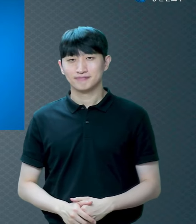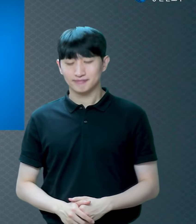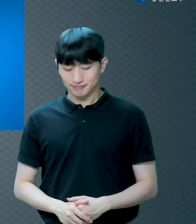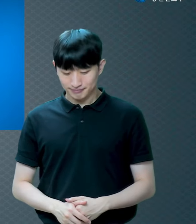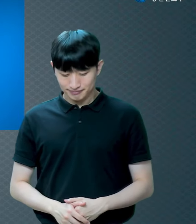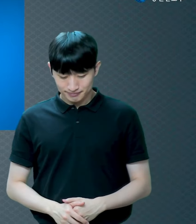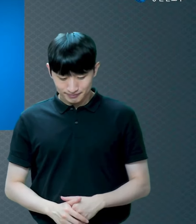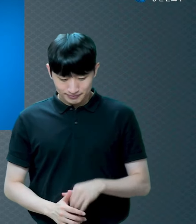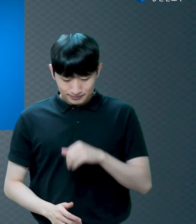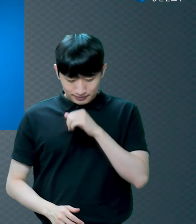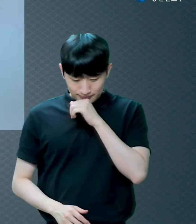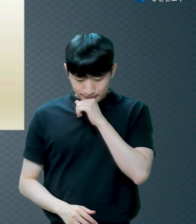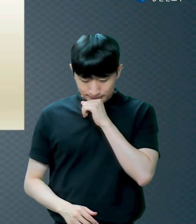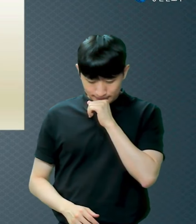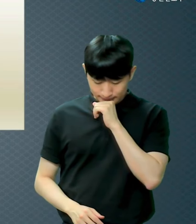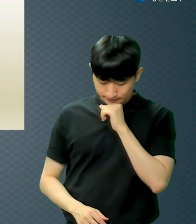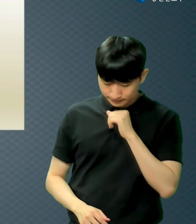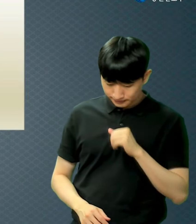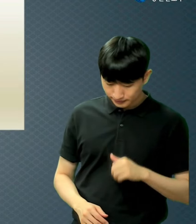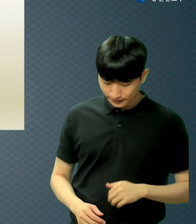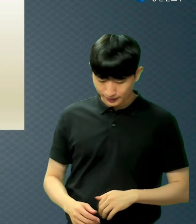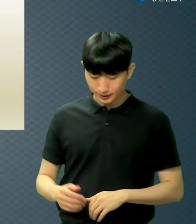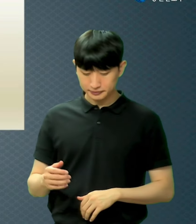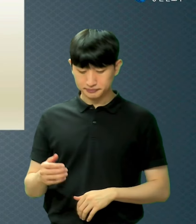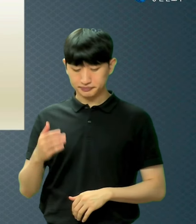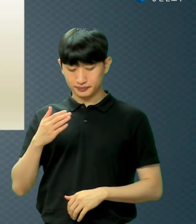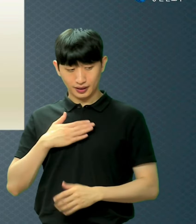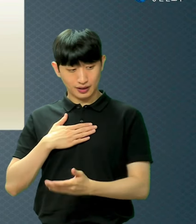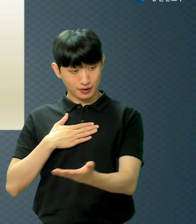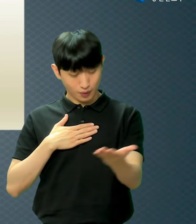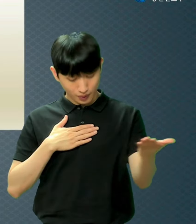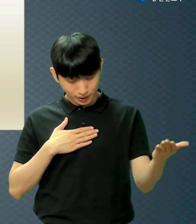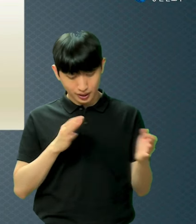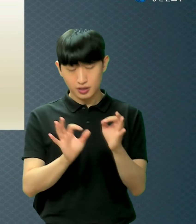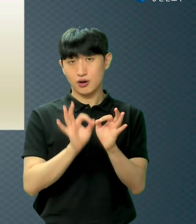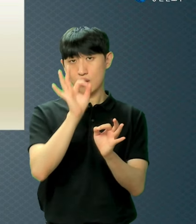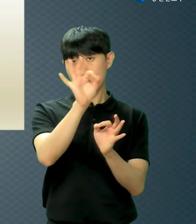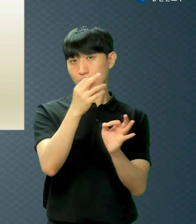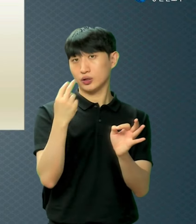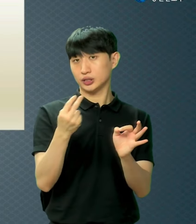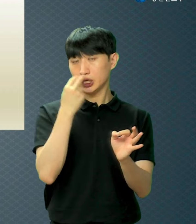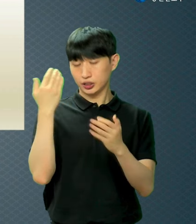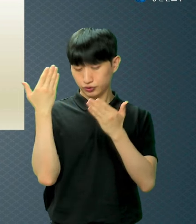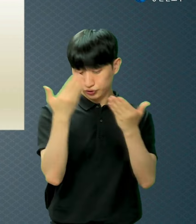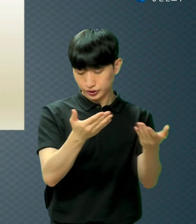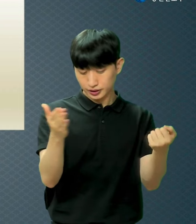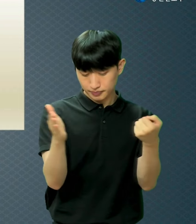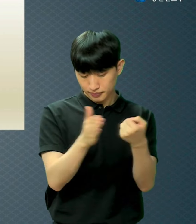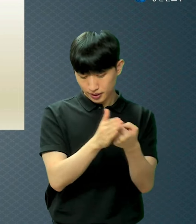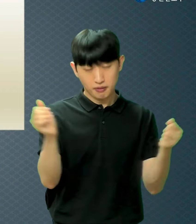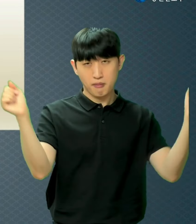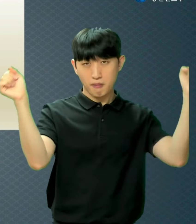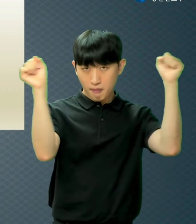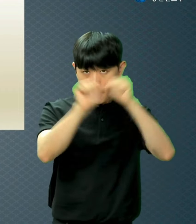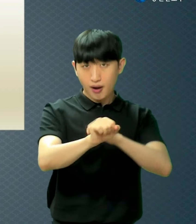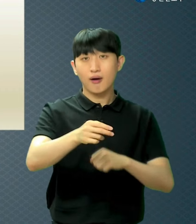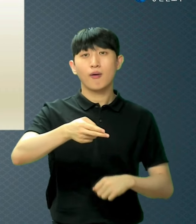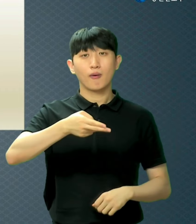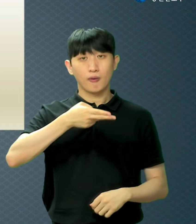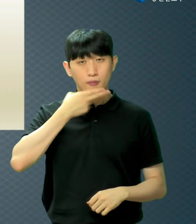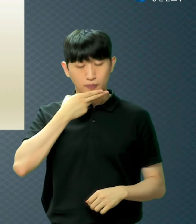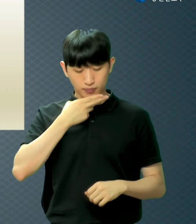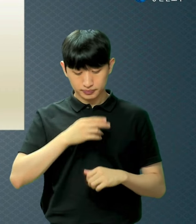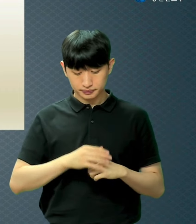내가 저희에게 영생을 주느니 영원히 멸망치 아니할 터요 또